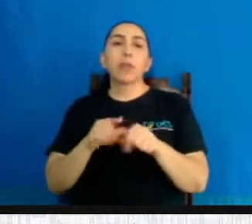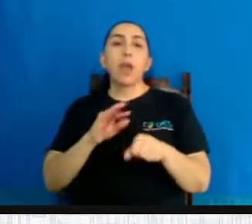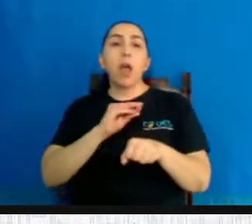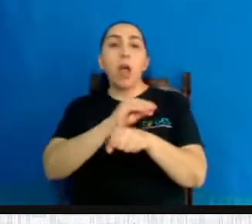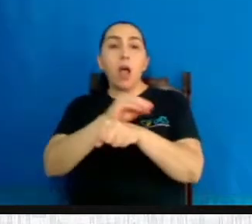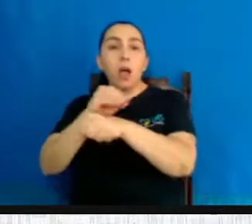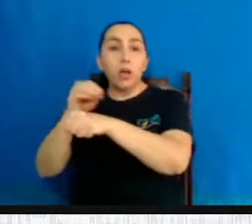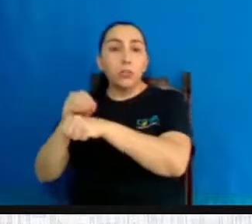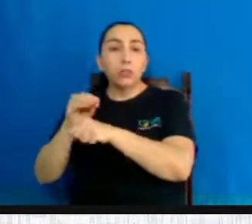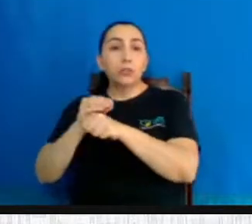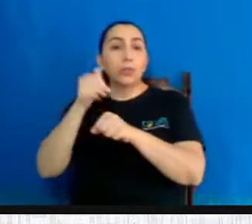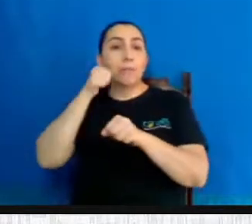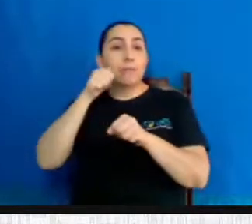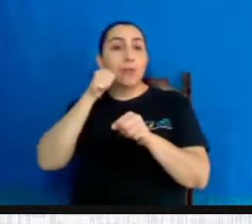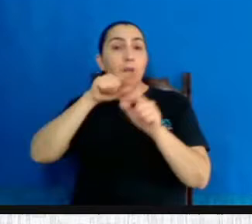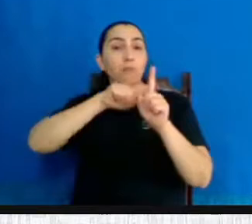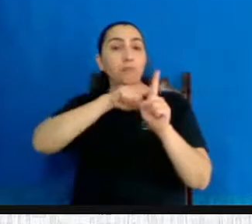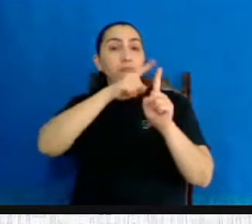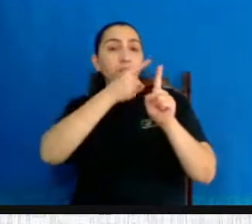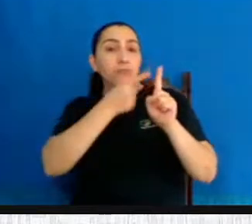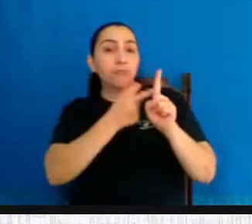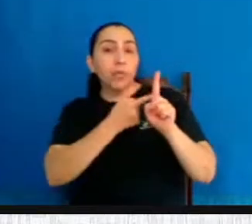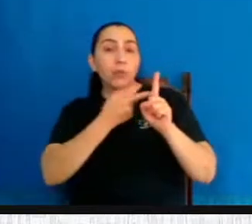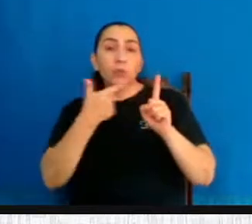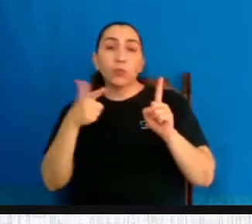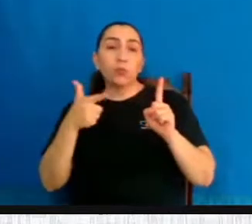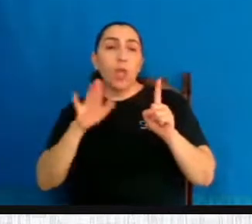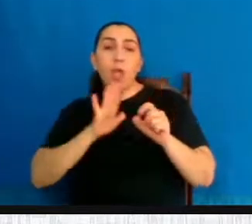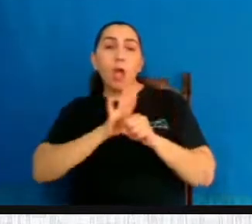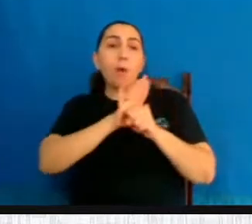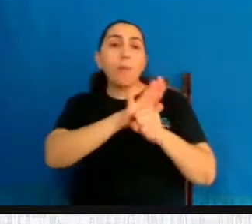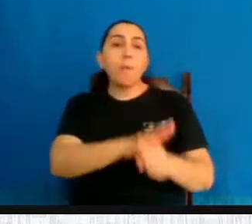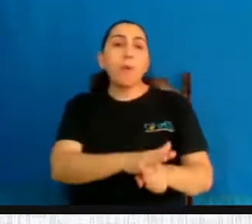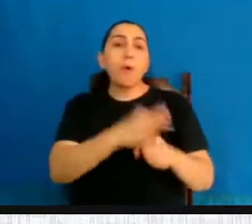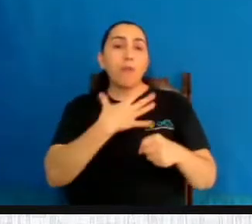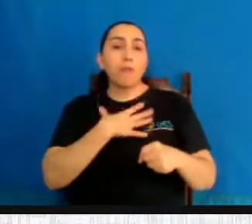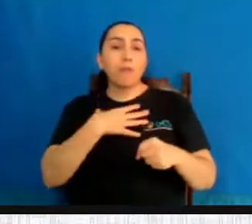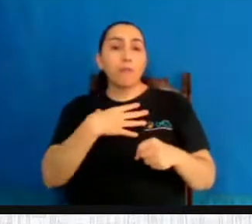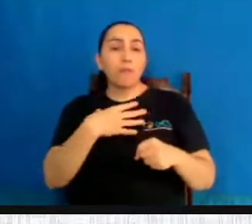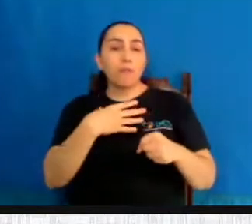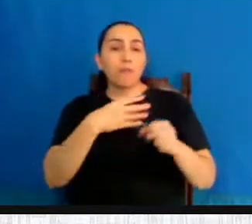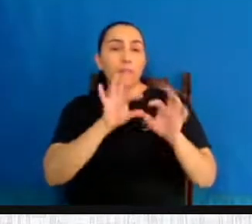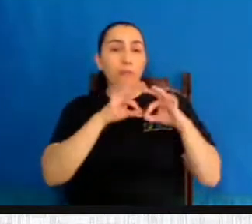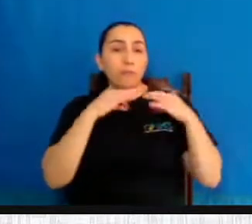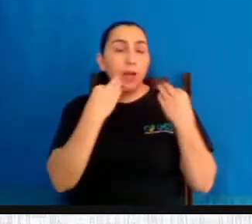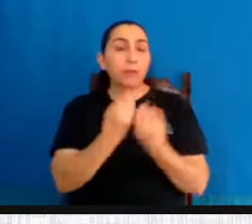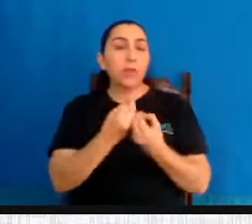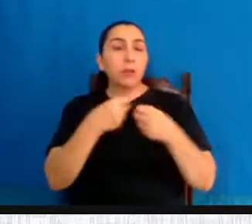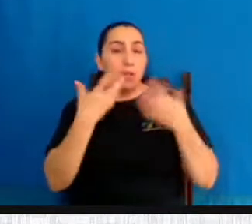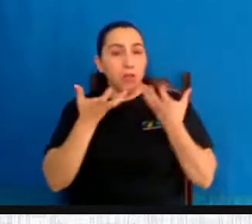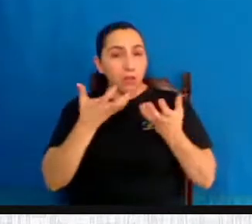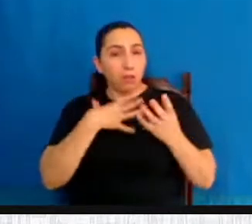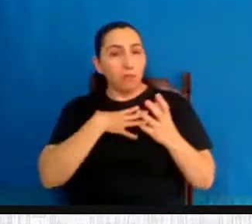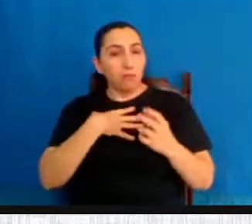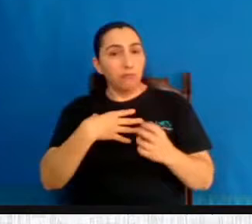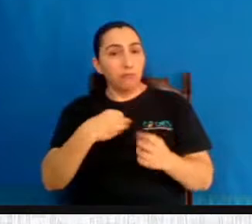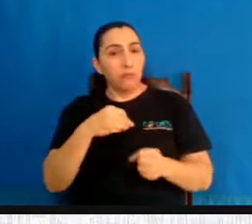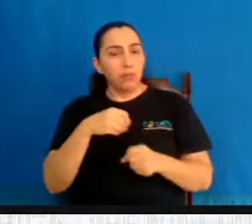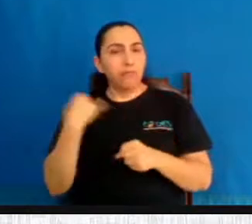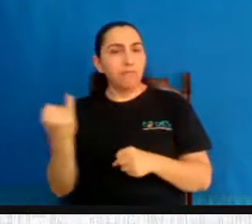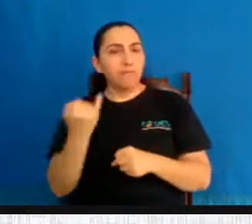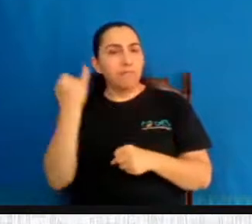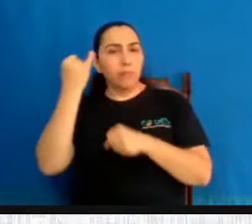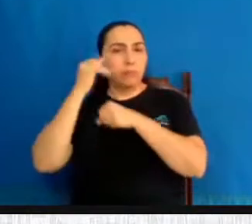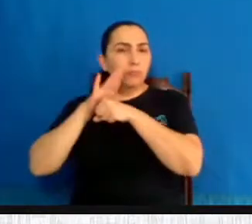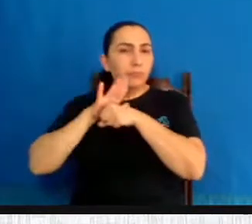vezes são expulsas de casa, que não têm o apoio da família e querem ter seus filhos. Então, é importante a gente ajudar, a gente ajuda